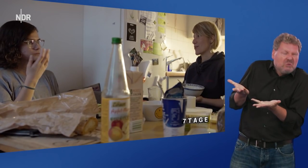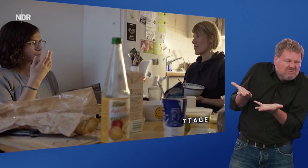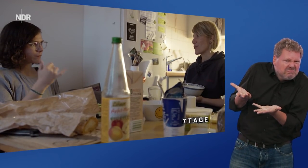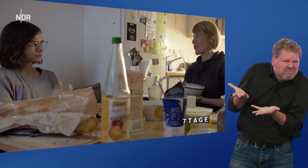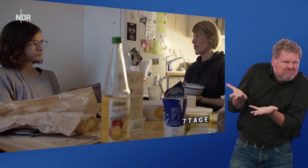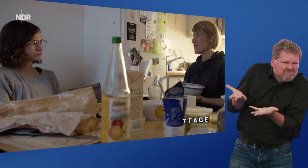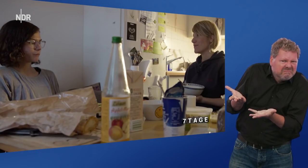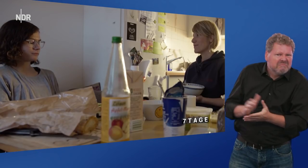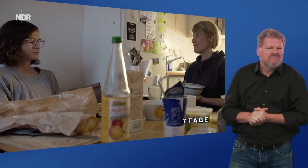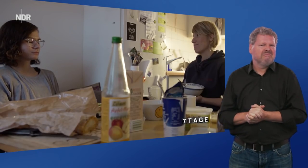und Stift und so, ne?